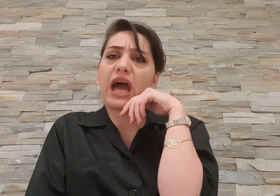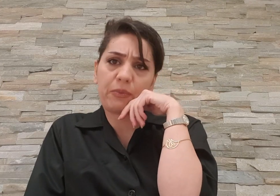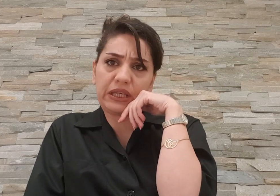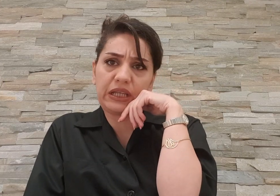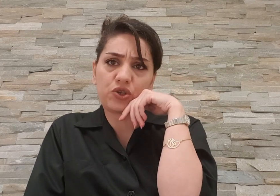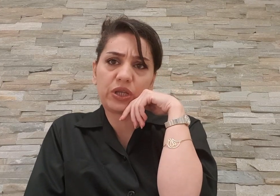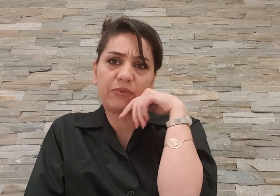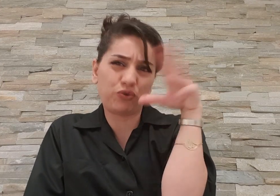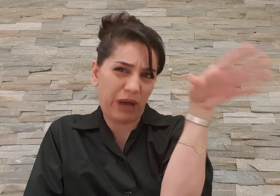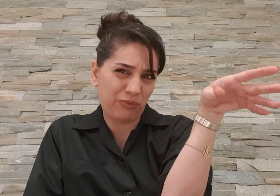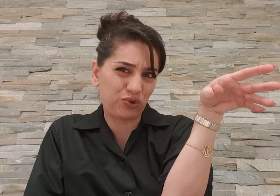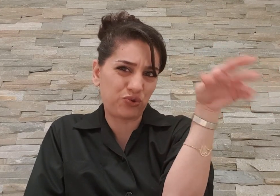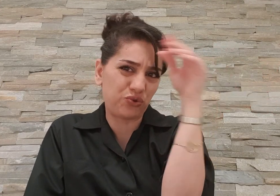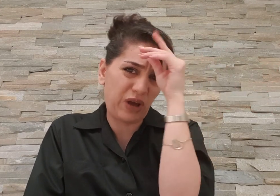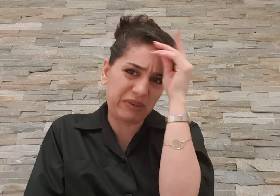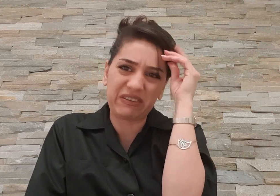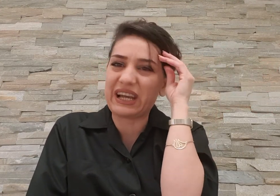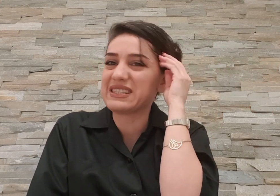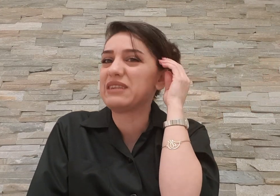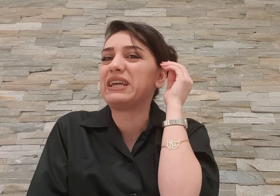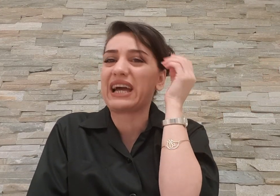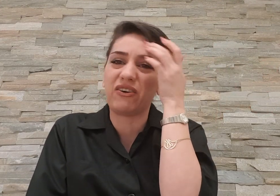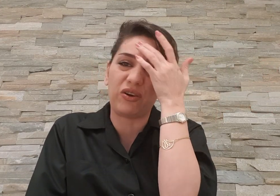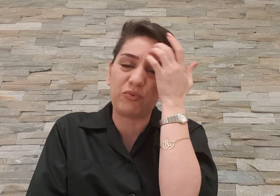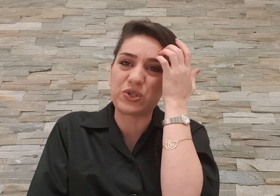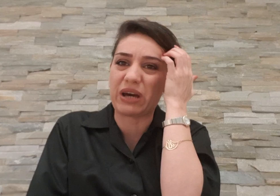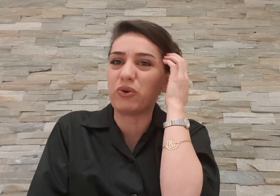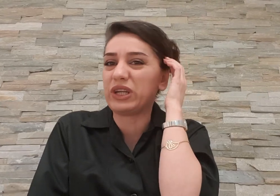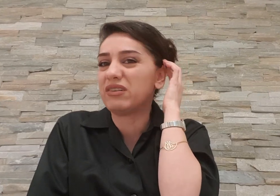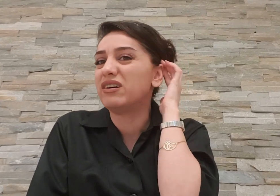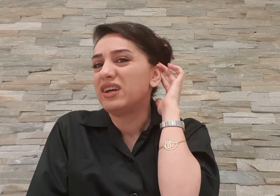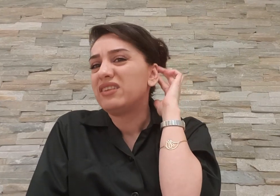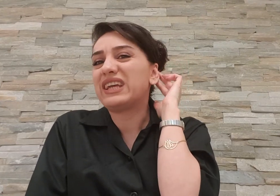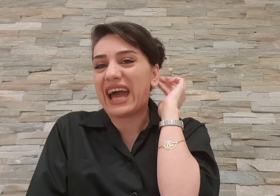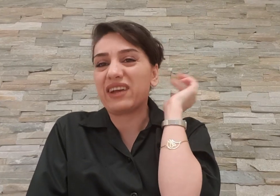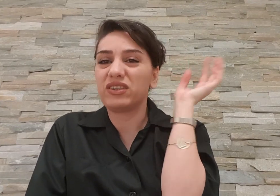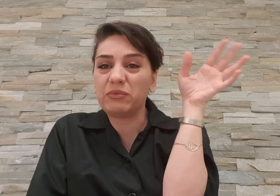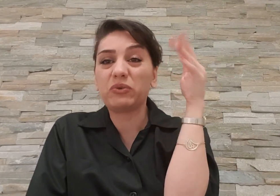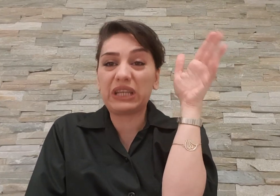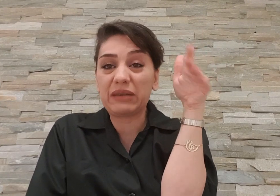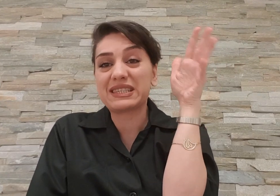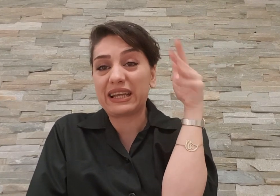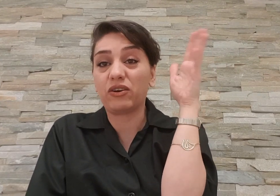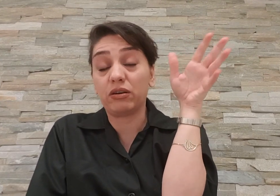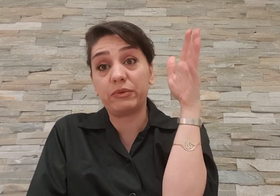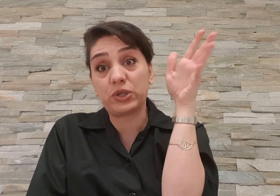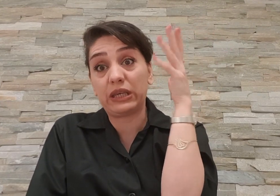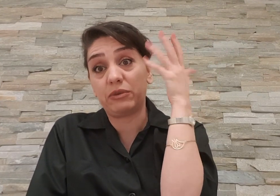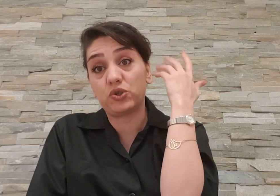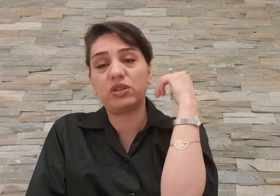احمدین اجاد هم که اون محمود کچولو هم که فعلا زیر بیدقه حالا مشتبه و اینا داره یه حرکاتی میکنه حالا به جای اینکه بیاد جای